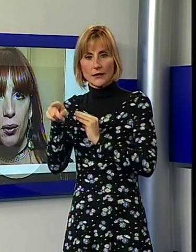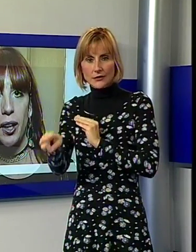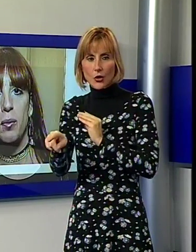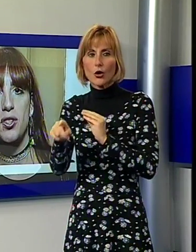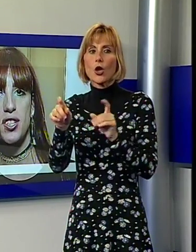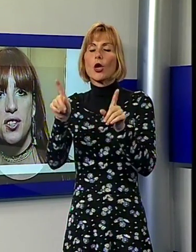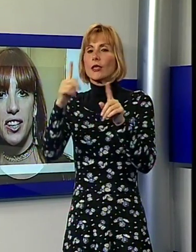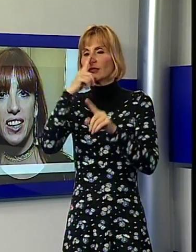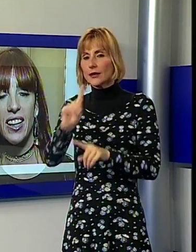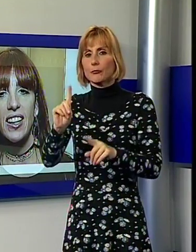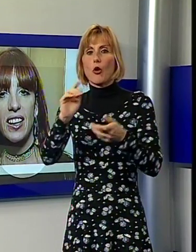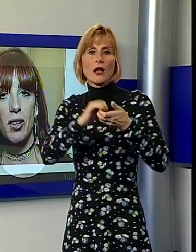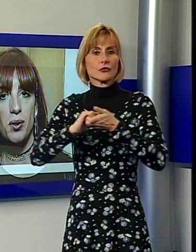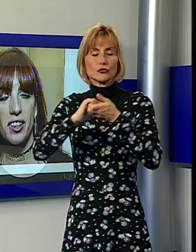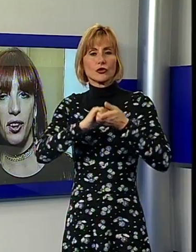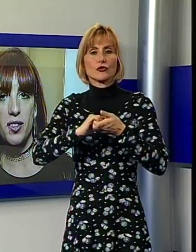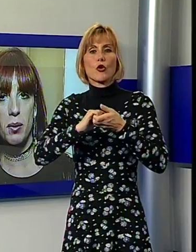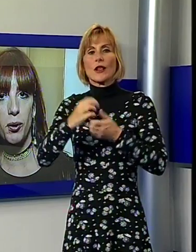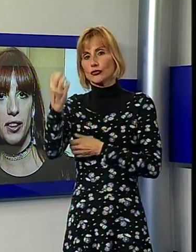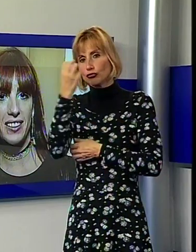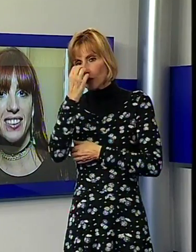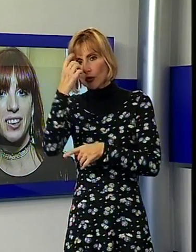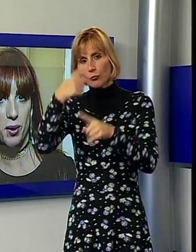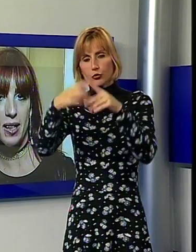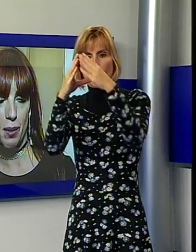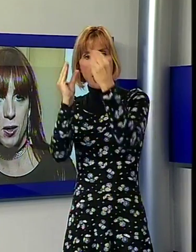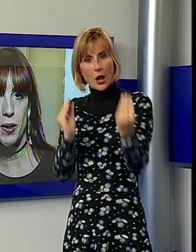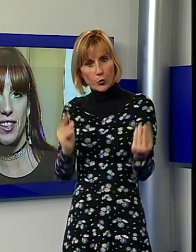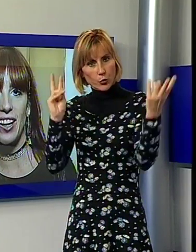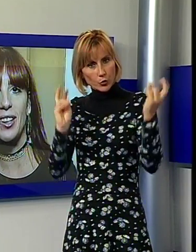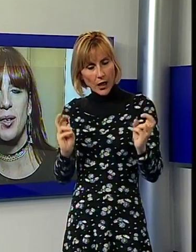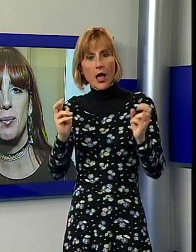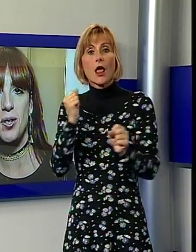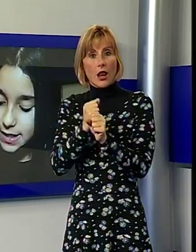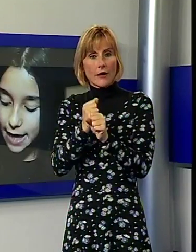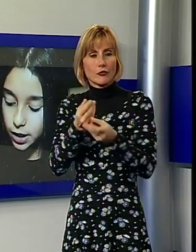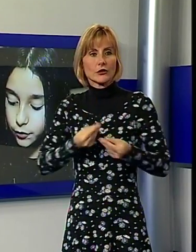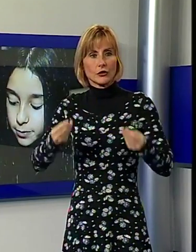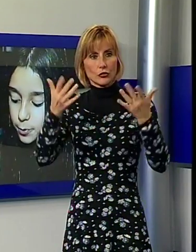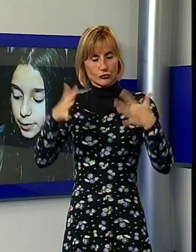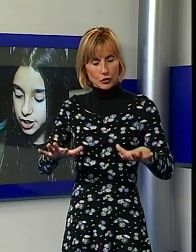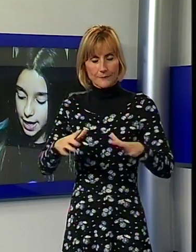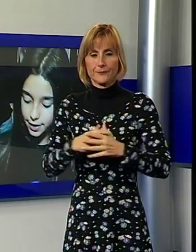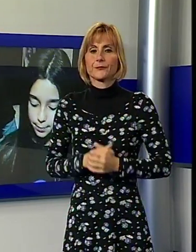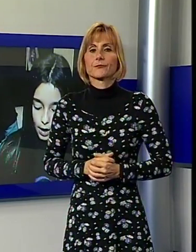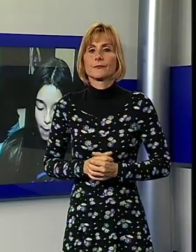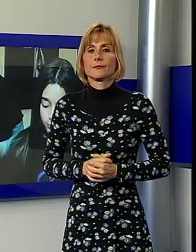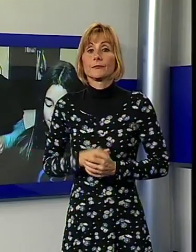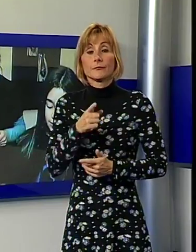la Luna, come associazione che lavora sul territorio, siamo molto lieti di questa prospettiva e di questa possibilità. Tutto questo è possibile quando c'è